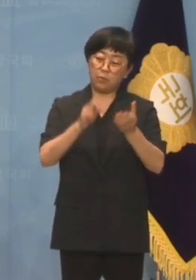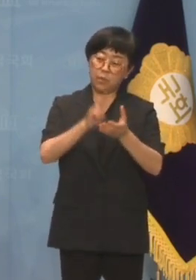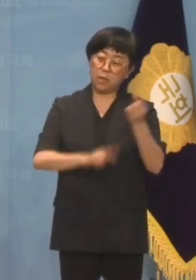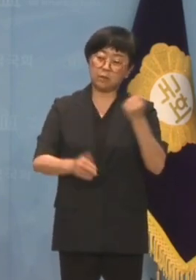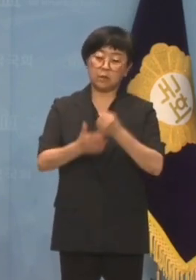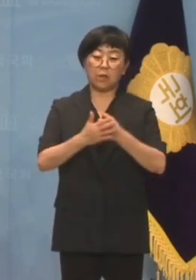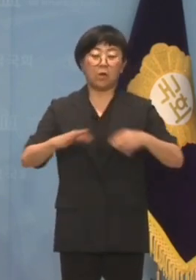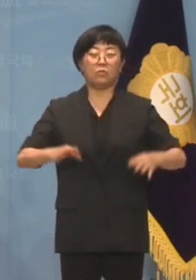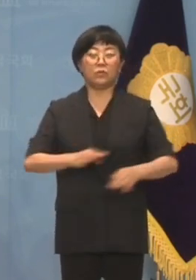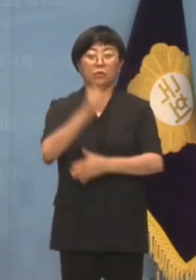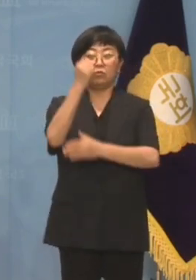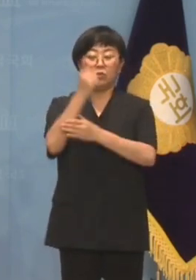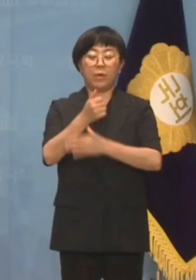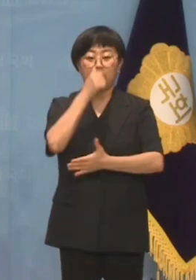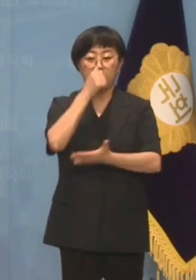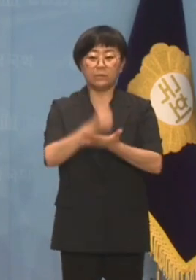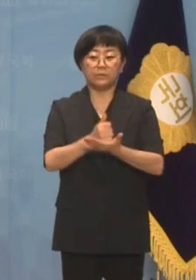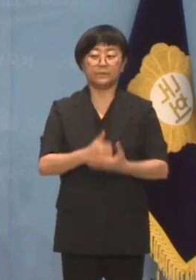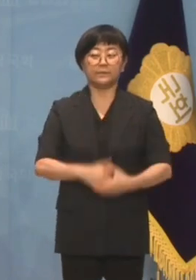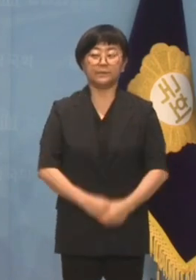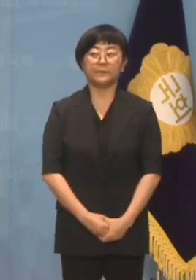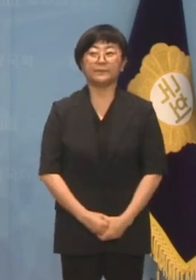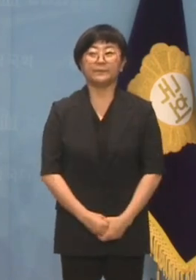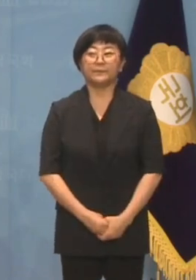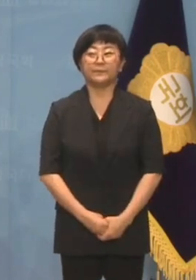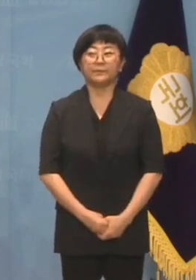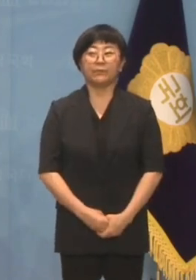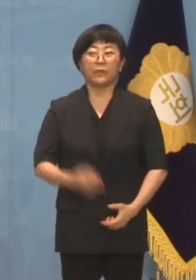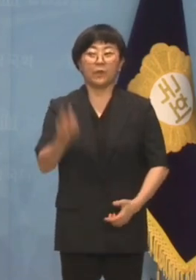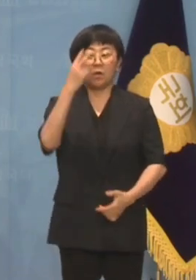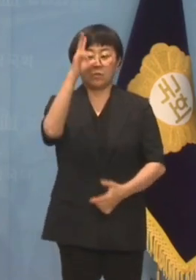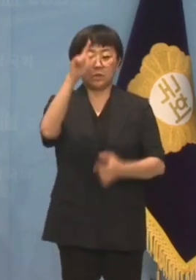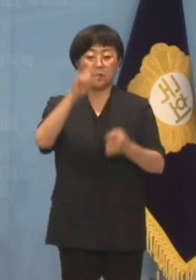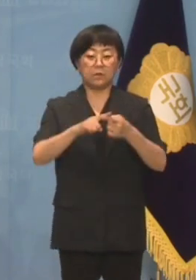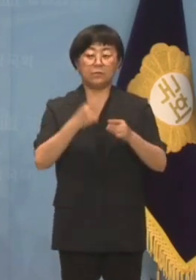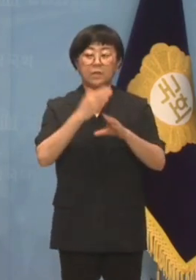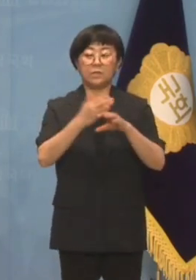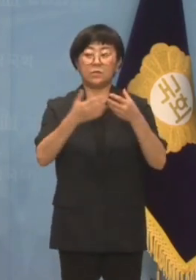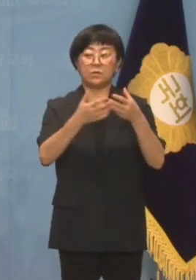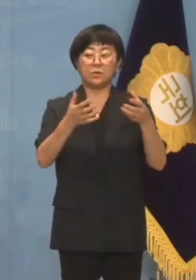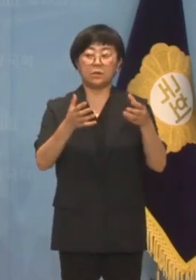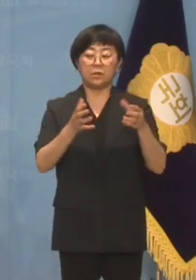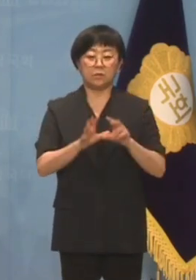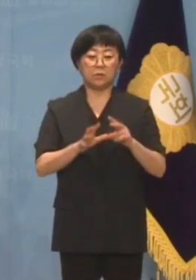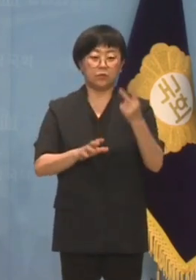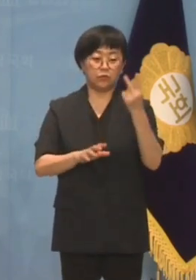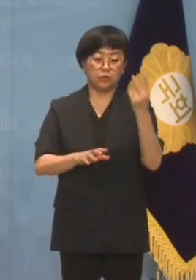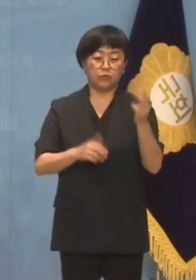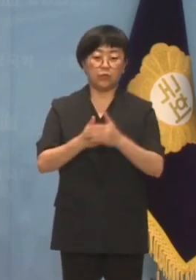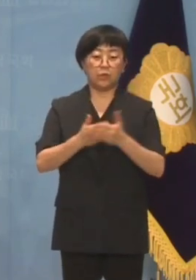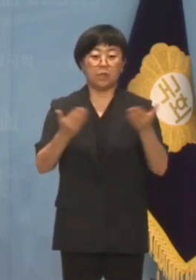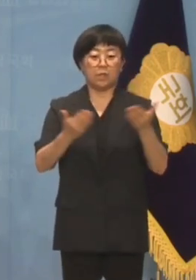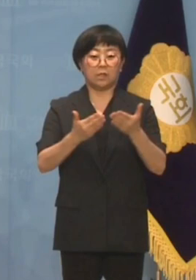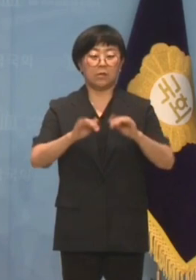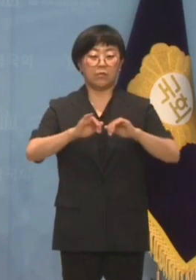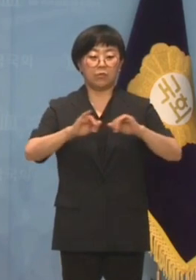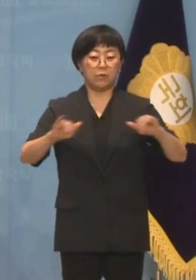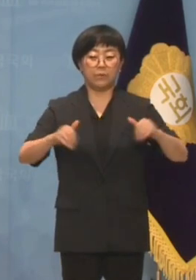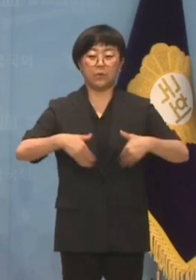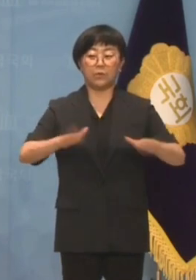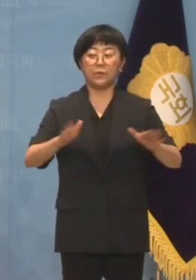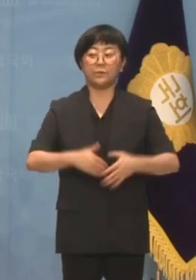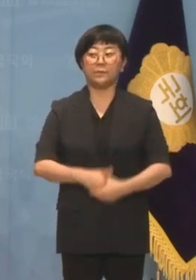부정부패의 범죄일 뿐입니다. 검찰도 민주당도 두 사건의 처리를 달리할 이유가